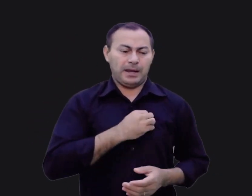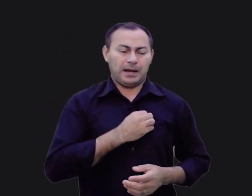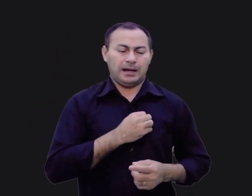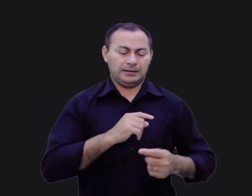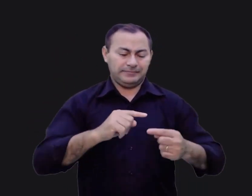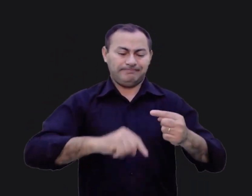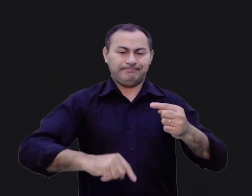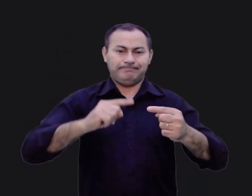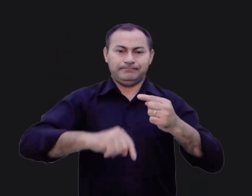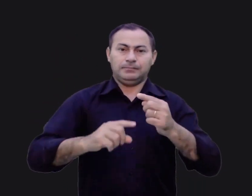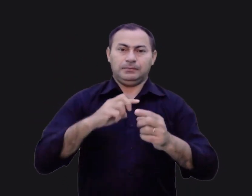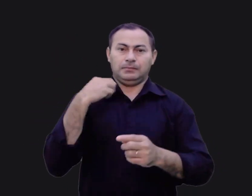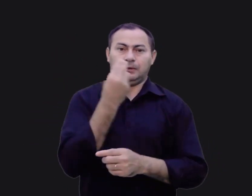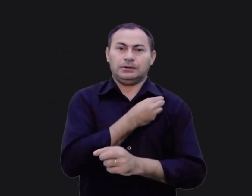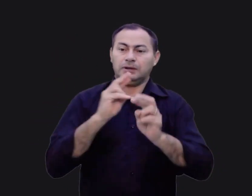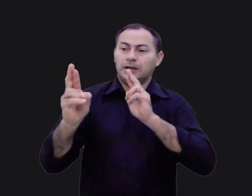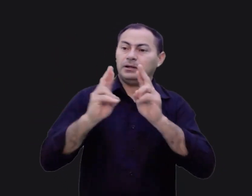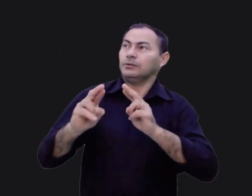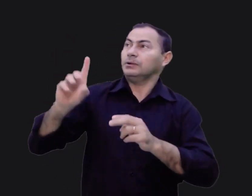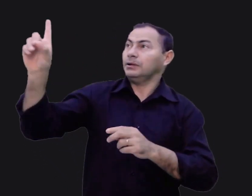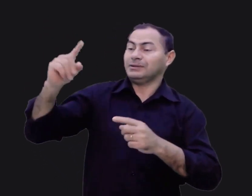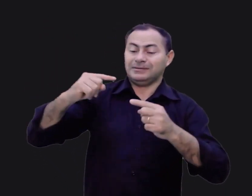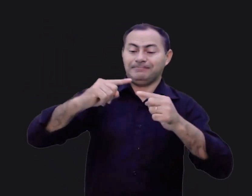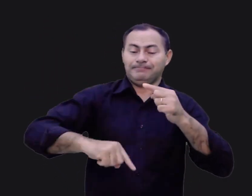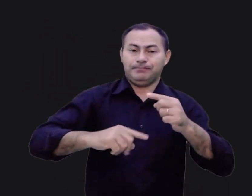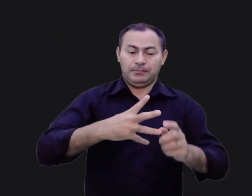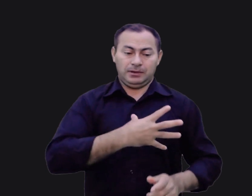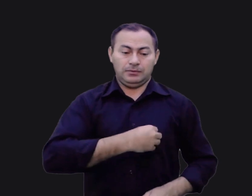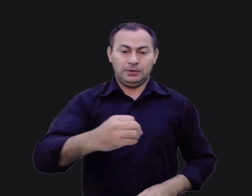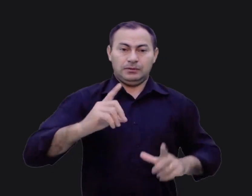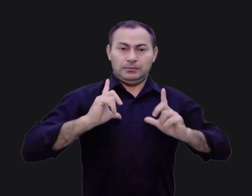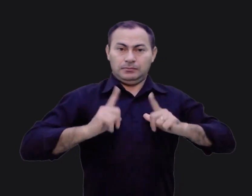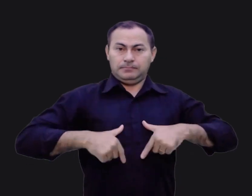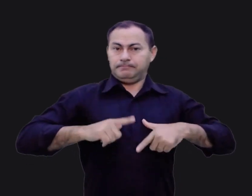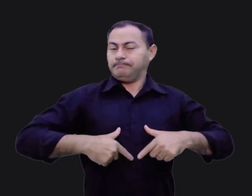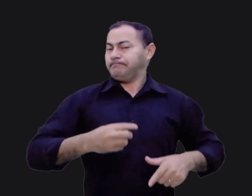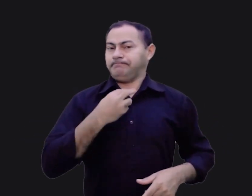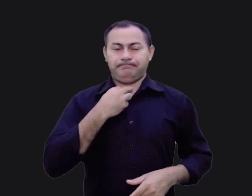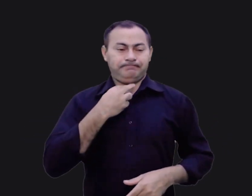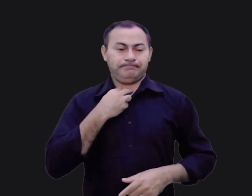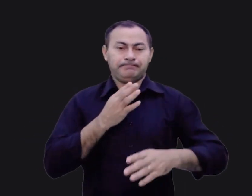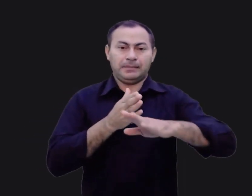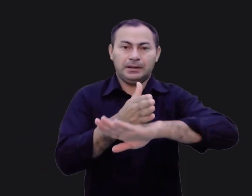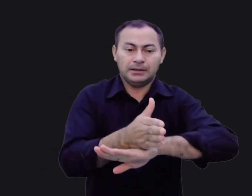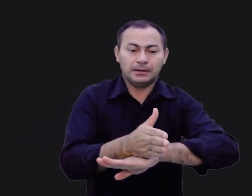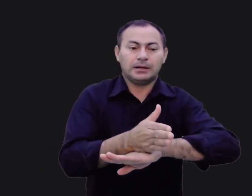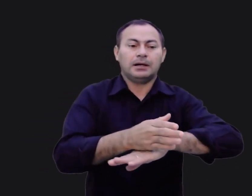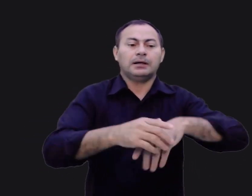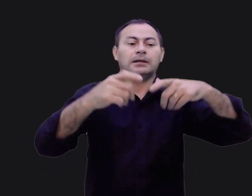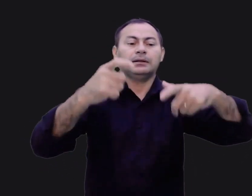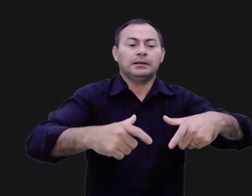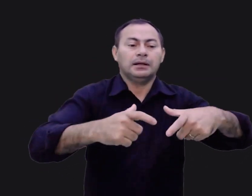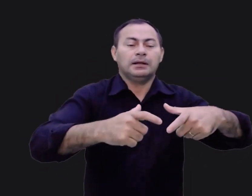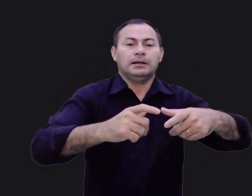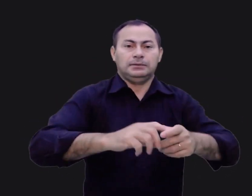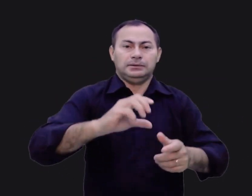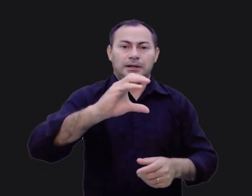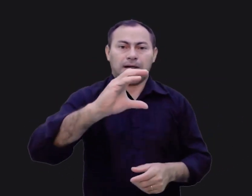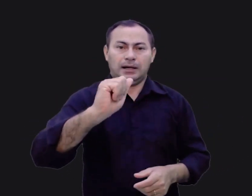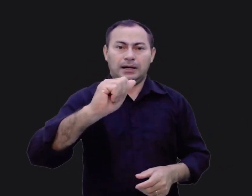curto circuito em nosso relacionamento com Deus. Os filhos de Israel não puderam nem entrar na terra de Canaã, até